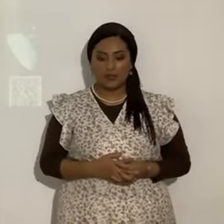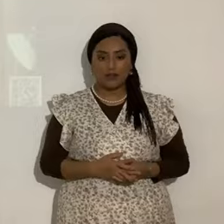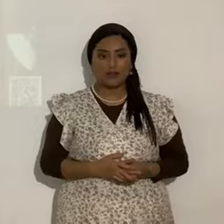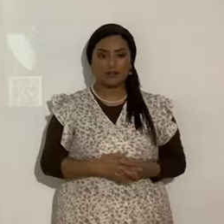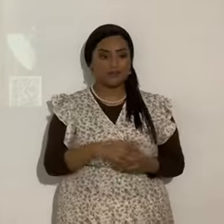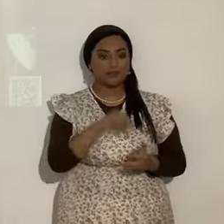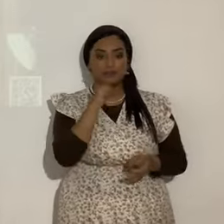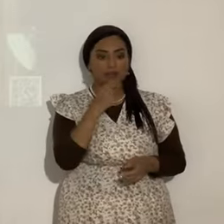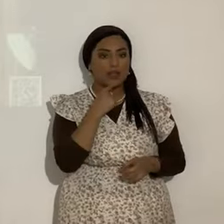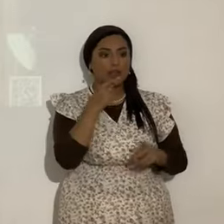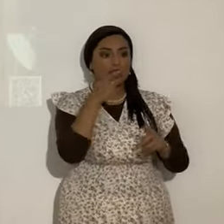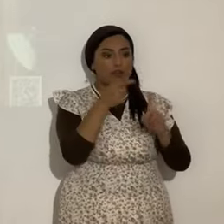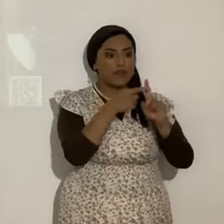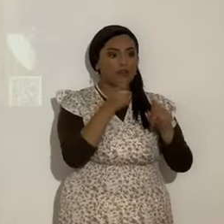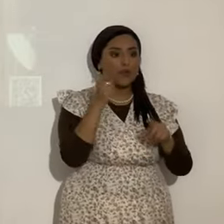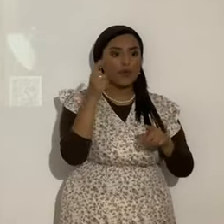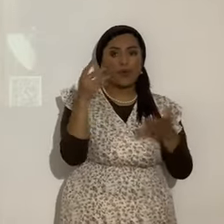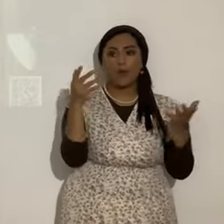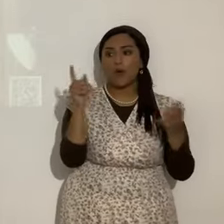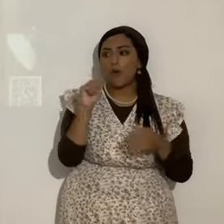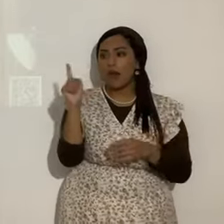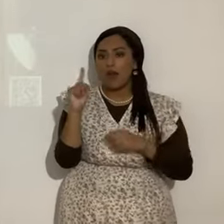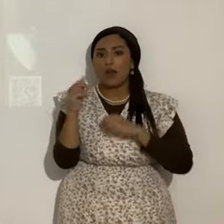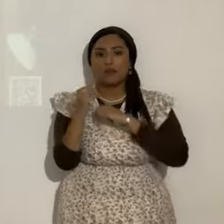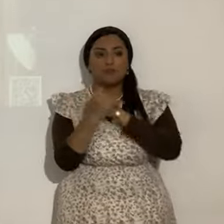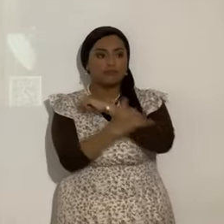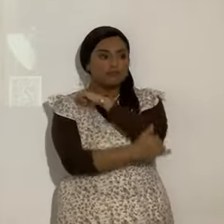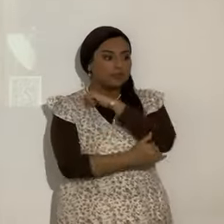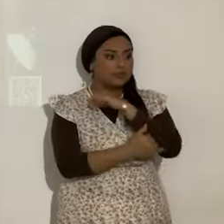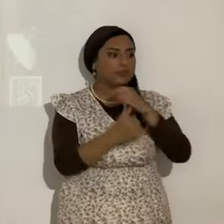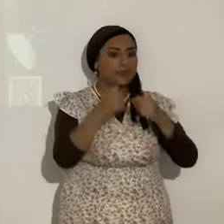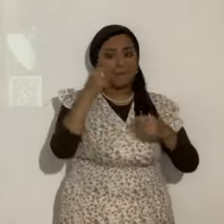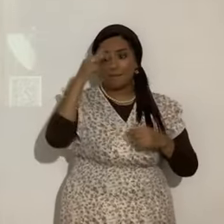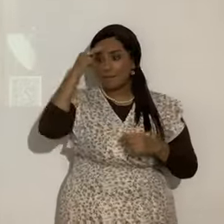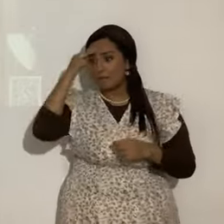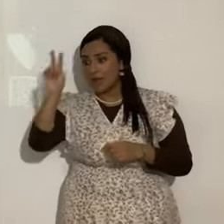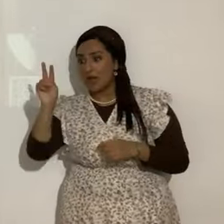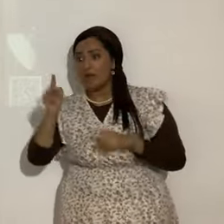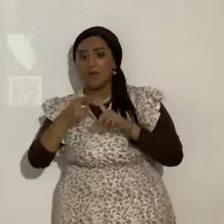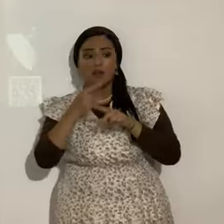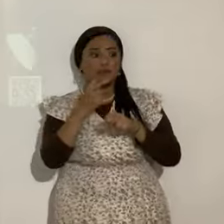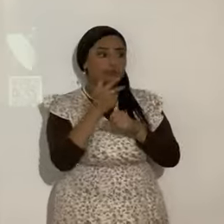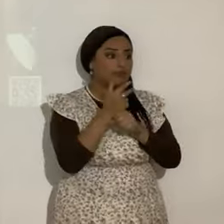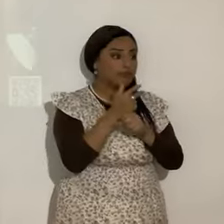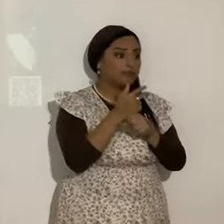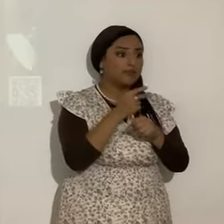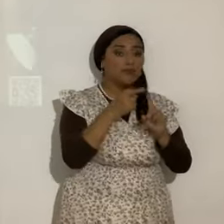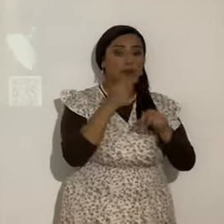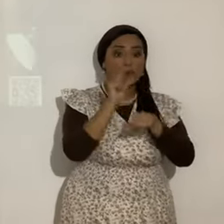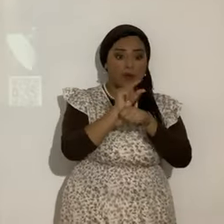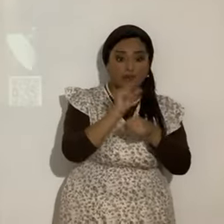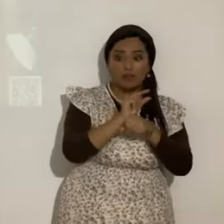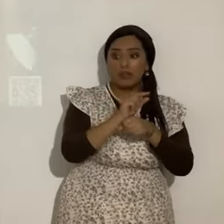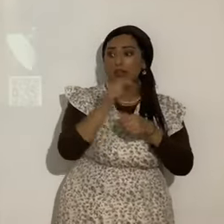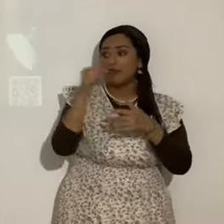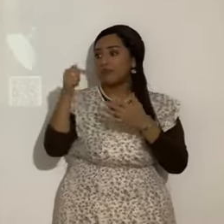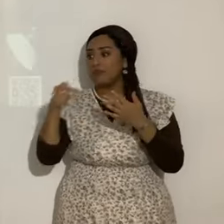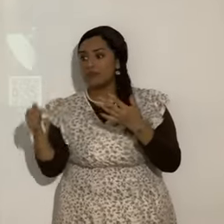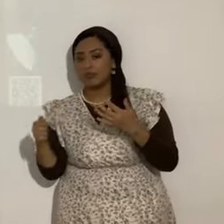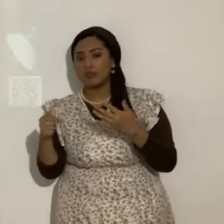romano, búlgaro, italiano, etcétera, etcétera, mexicano. No, si nos obedecemos al Eterno, nos convertemos en hijos del